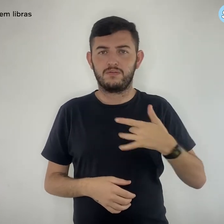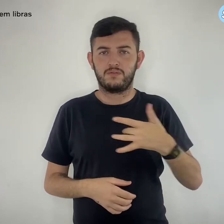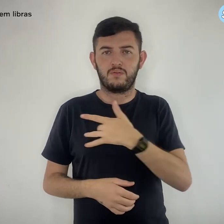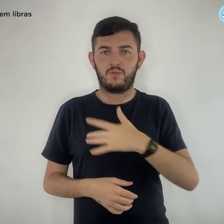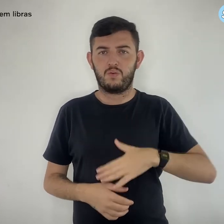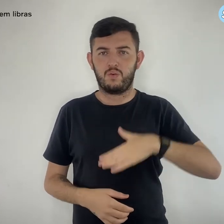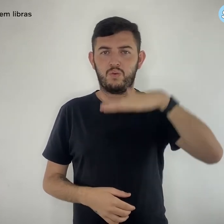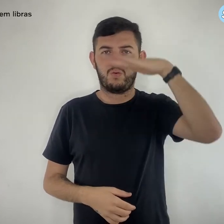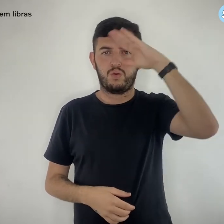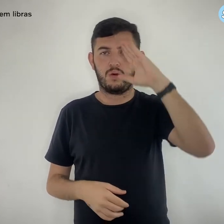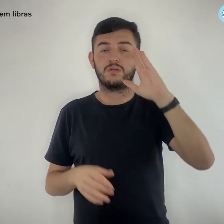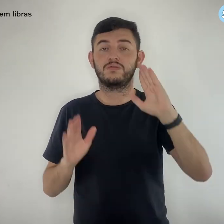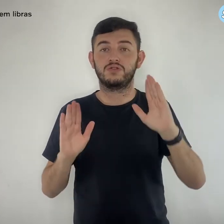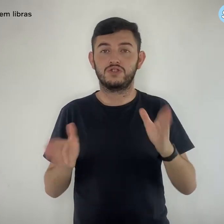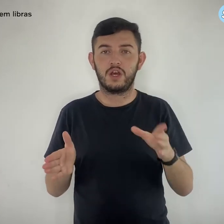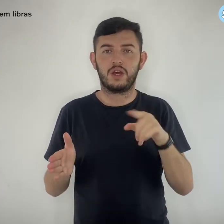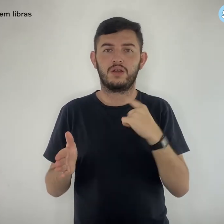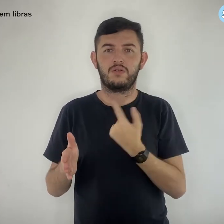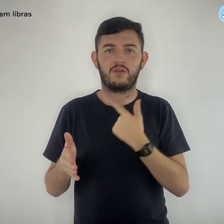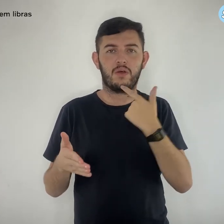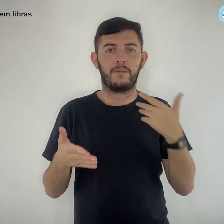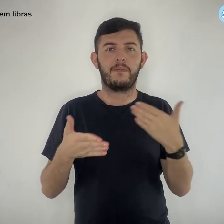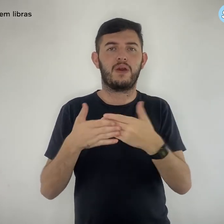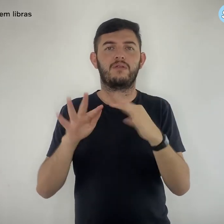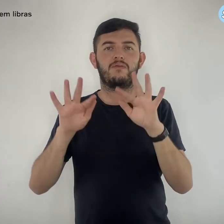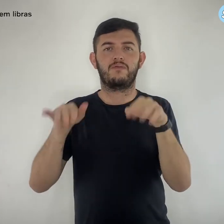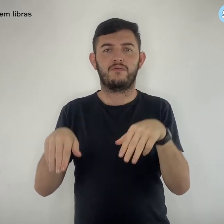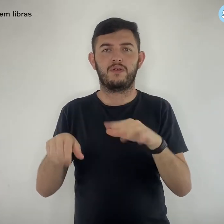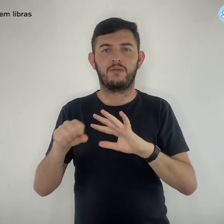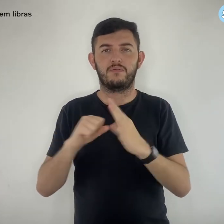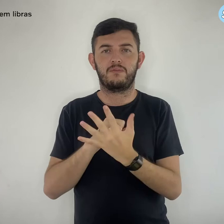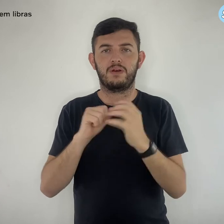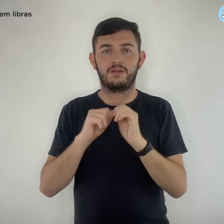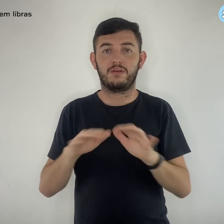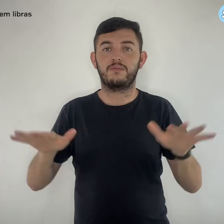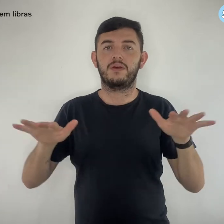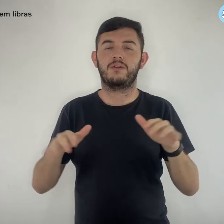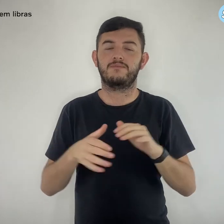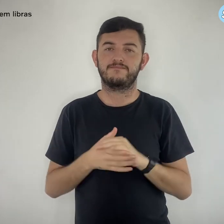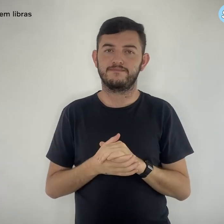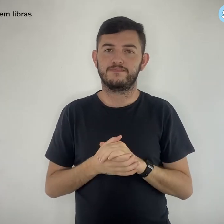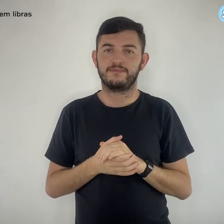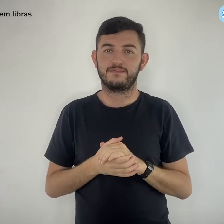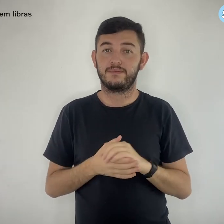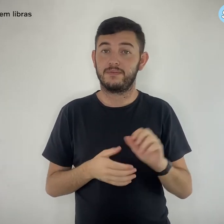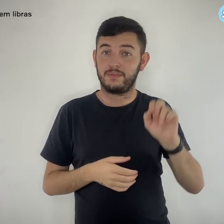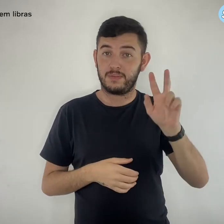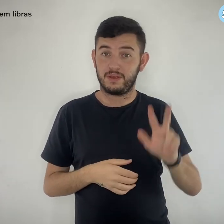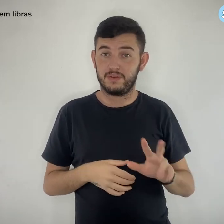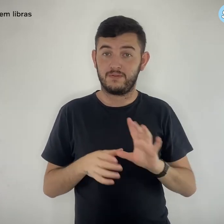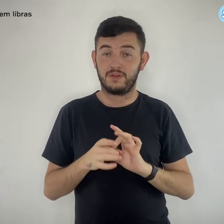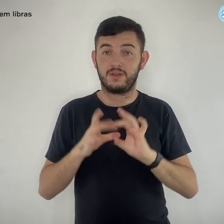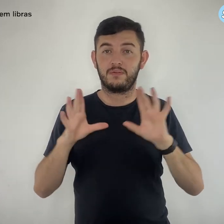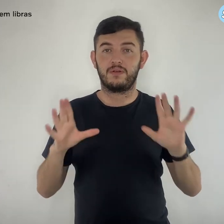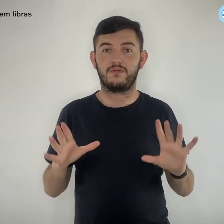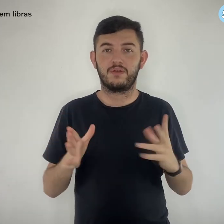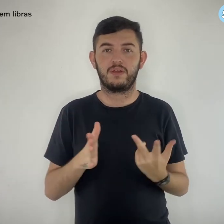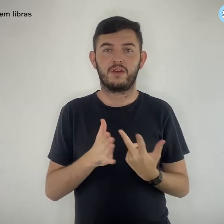pessoas imunizadas, mais próximo estaremos do fim desta pandemia, a aprovação da